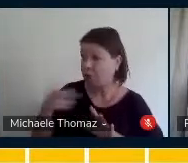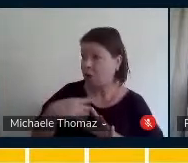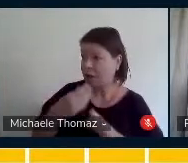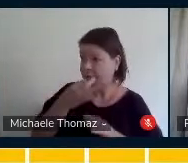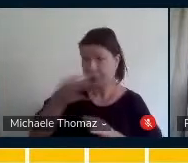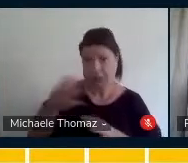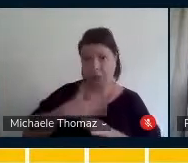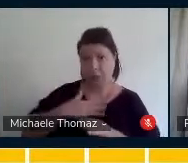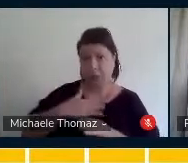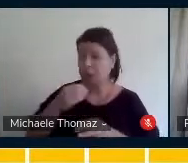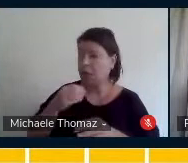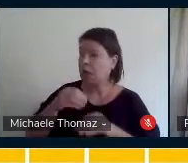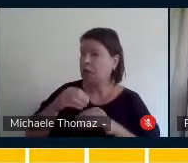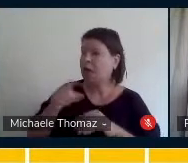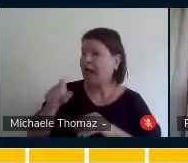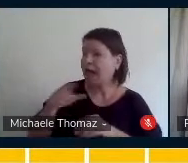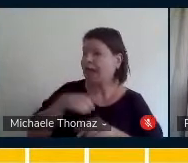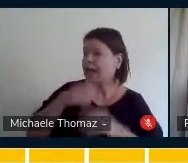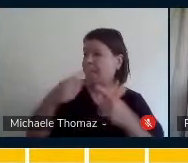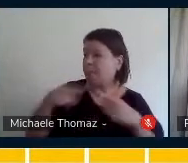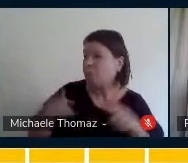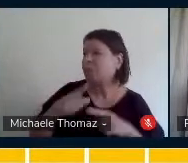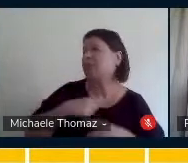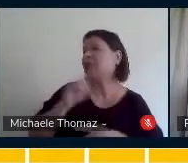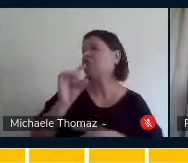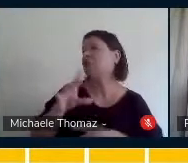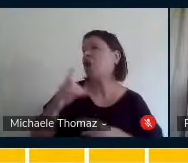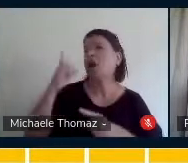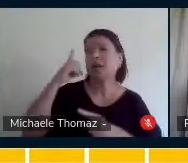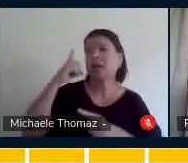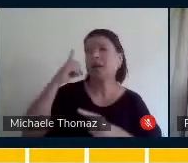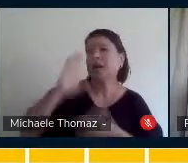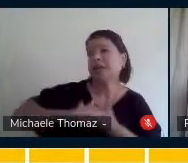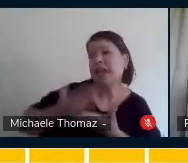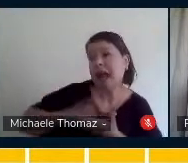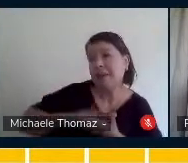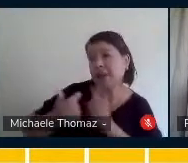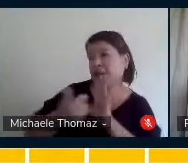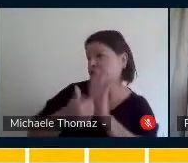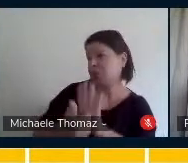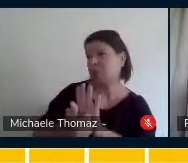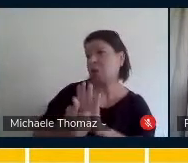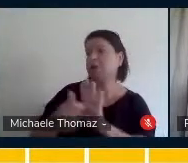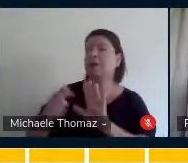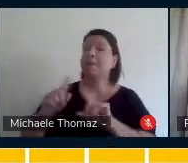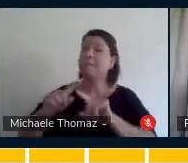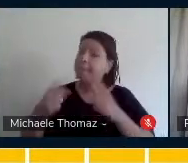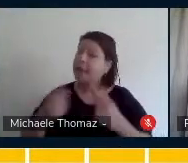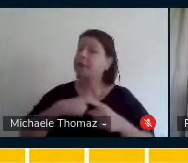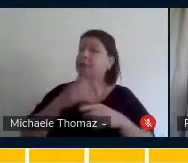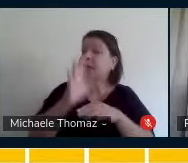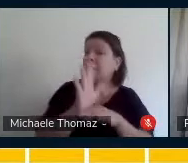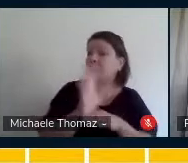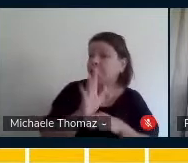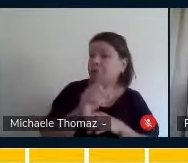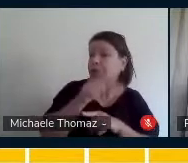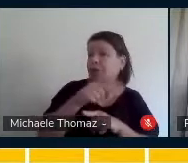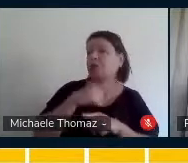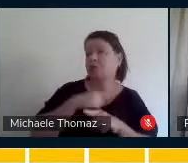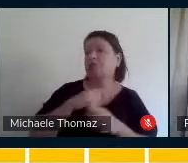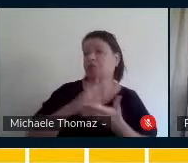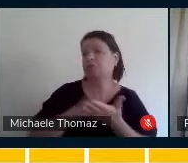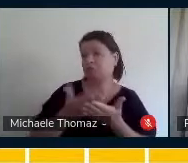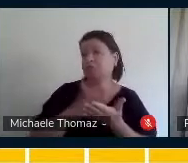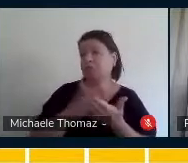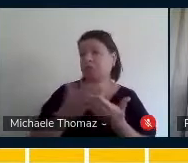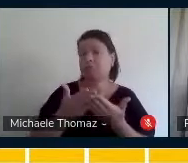a intérprete aparecendo, para a gente não colocar o som com a intérprete, tem um vídeo da intérprete fazendo a música. Aí, a